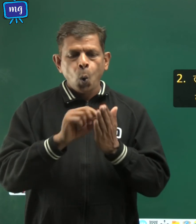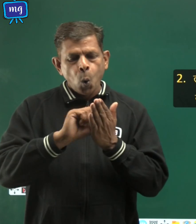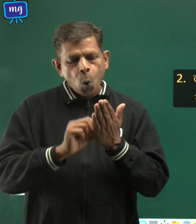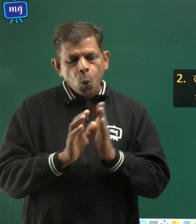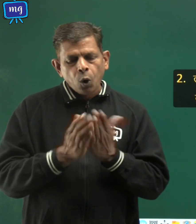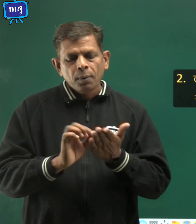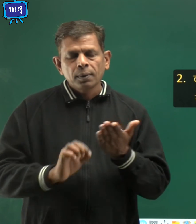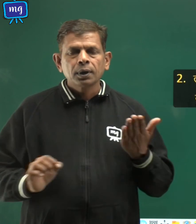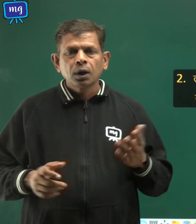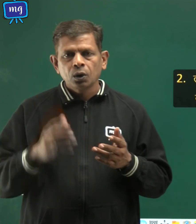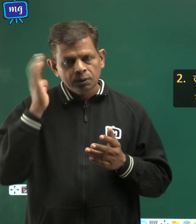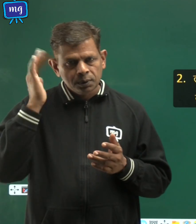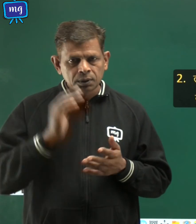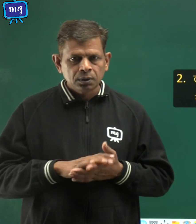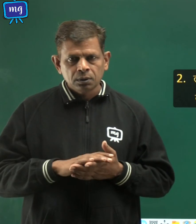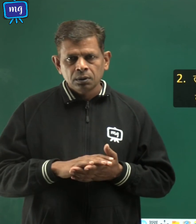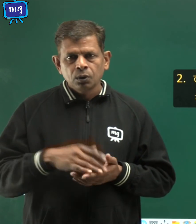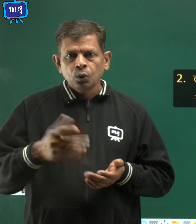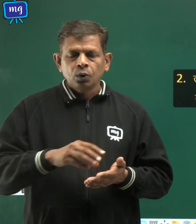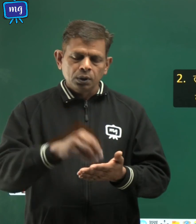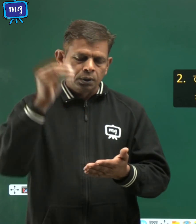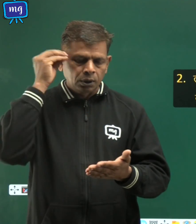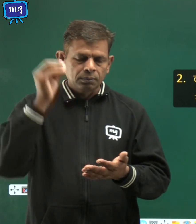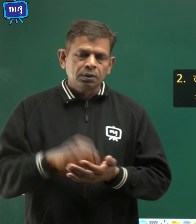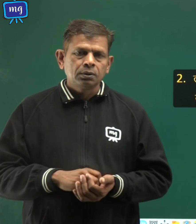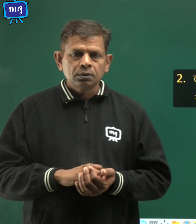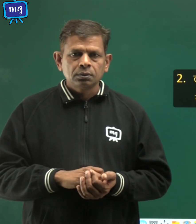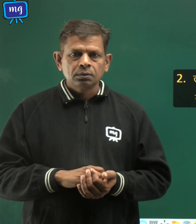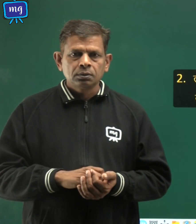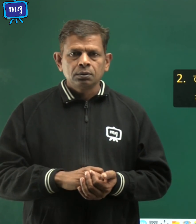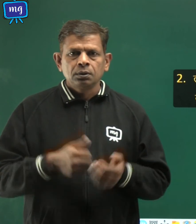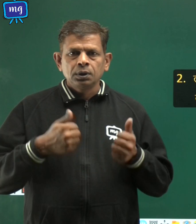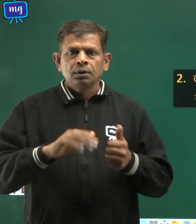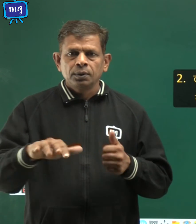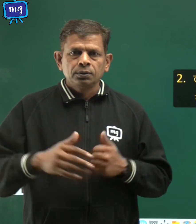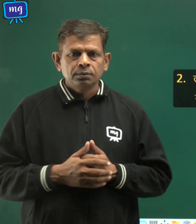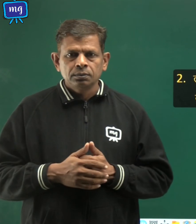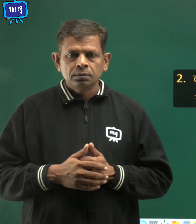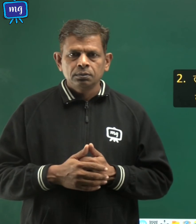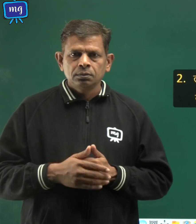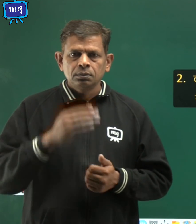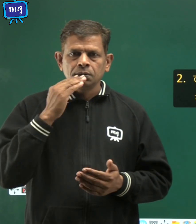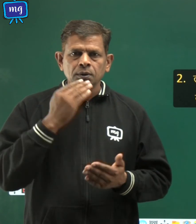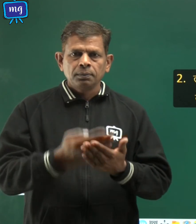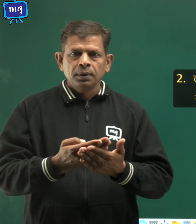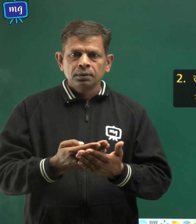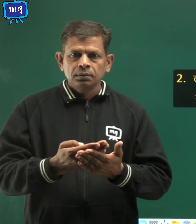में लिखना समझना और याद भी करना ठीक है बच्चो धन्यवाद